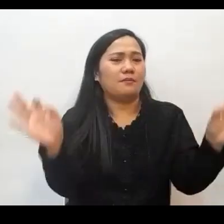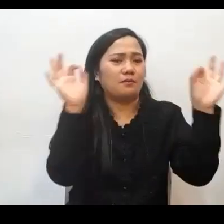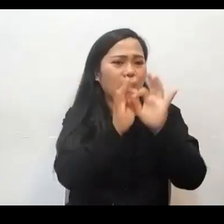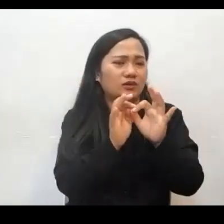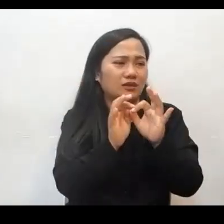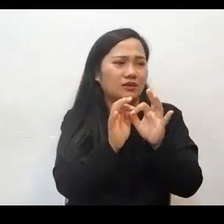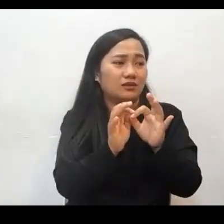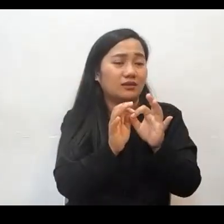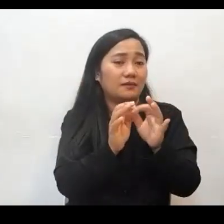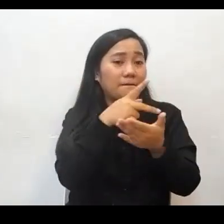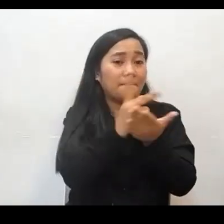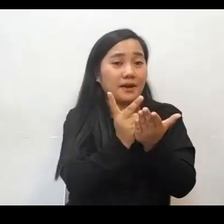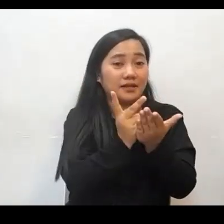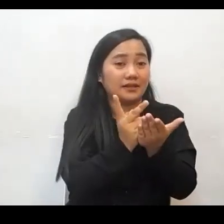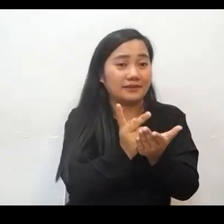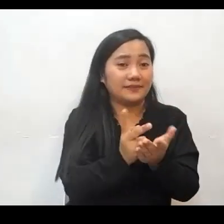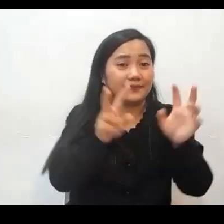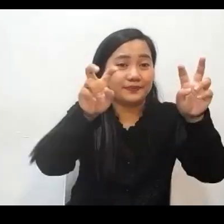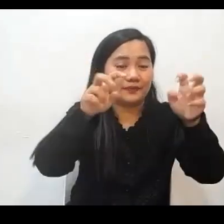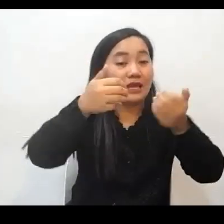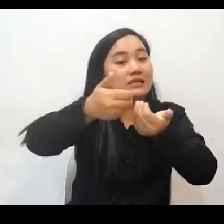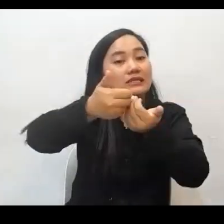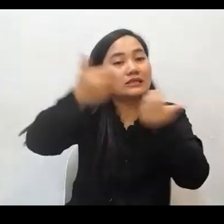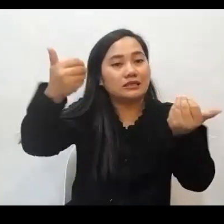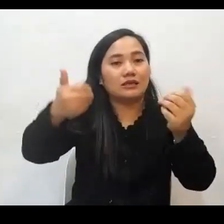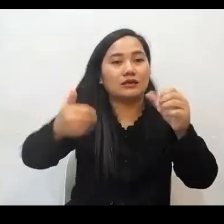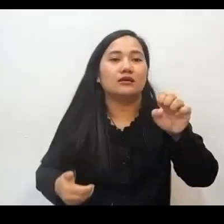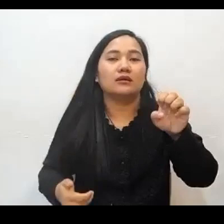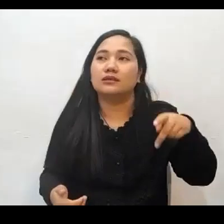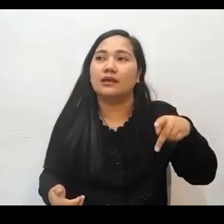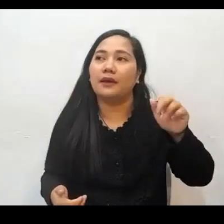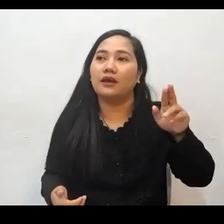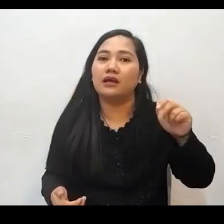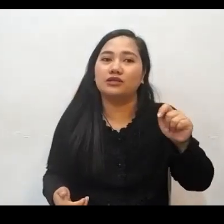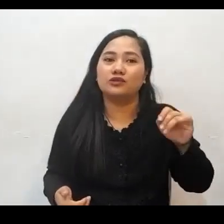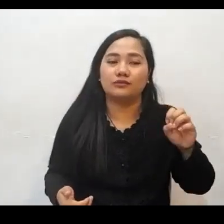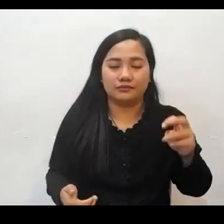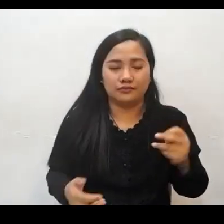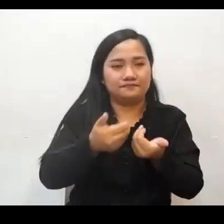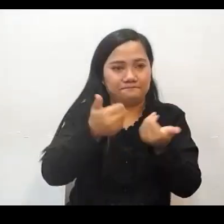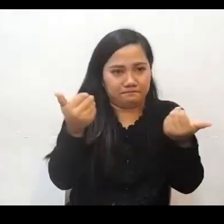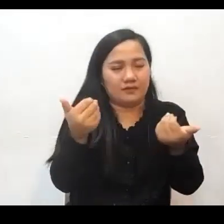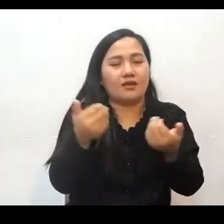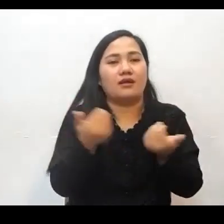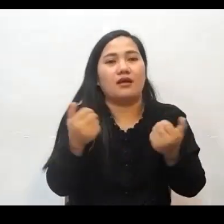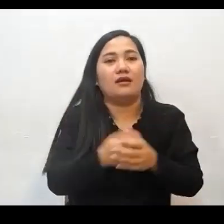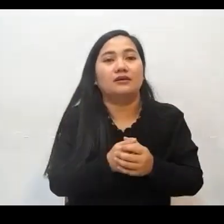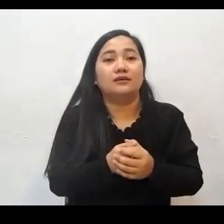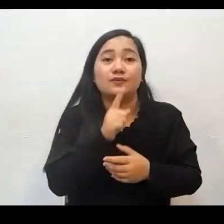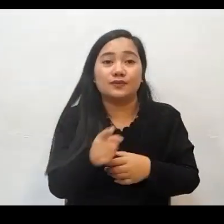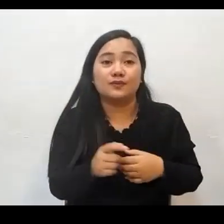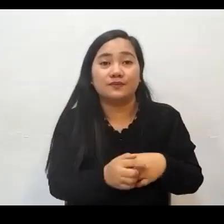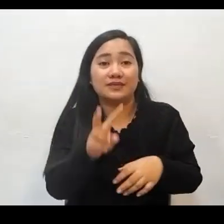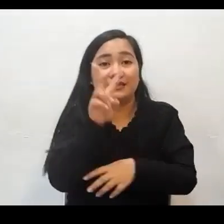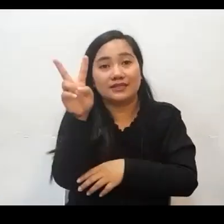yung pinakamahalagang parte ay yung pong paghihiwalay. Let's look at the 2 Corinthians chapter 6. Tignan po natin sa 2 Corinthians